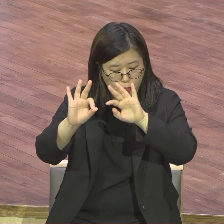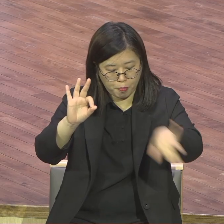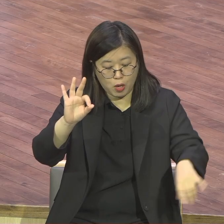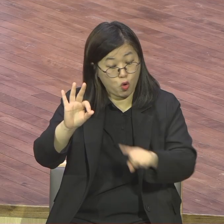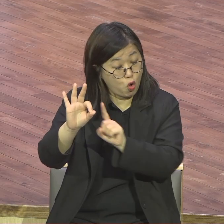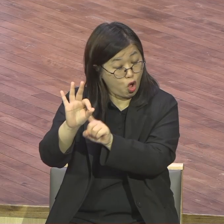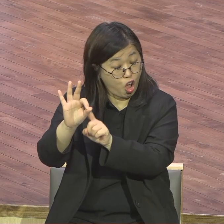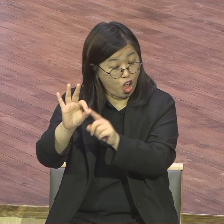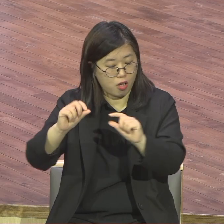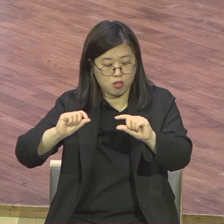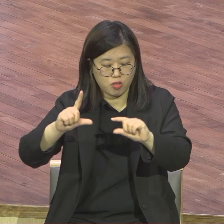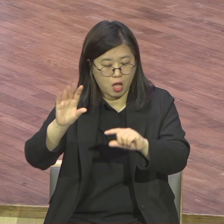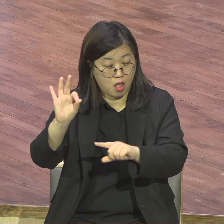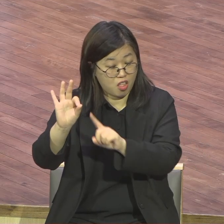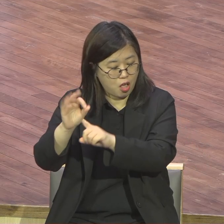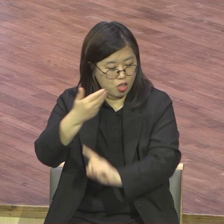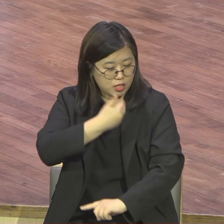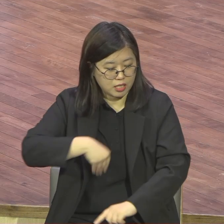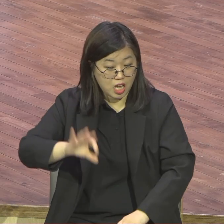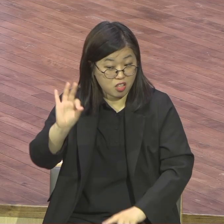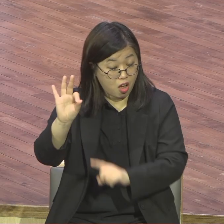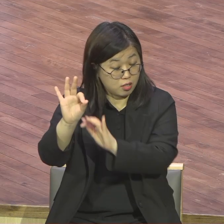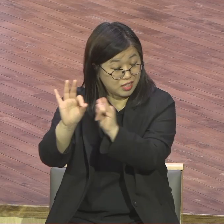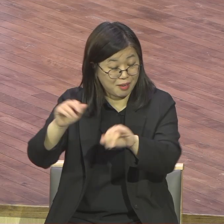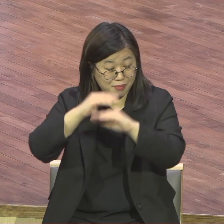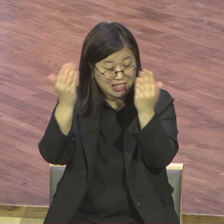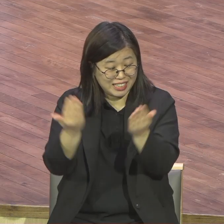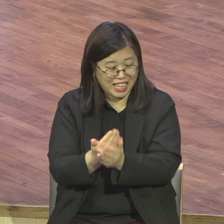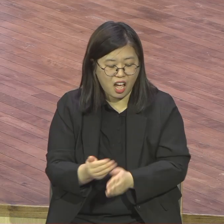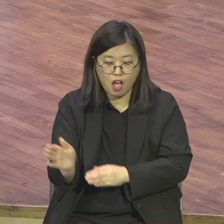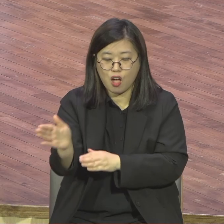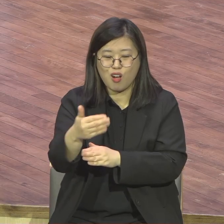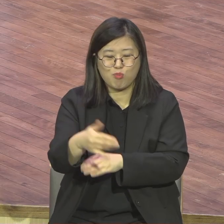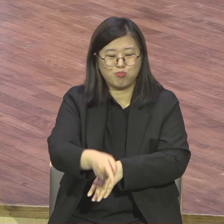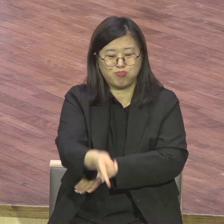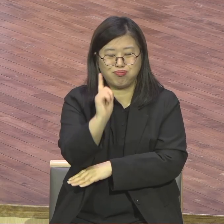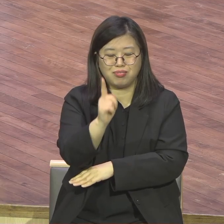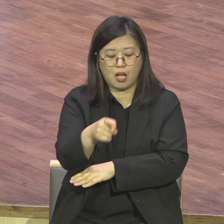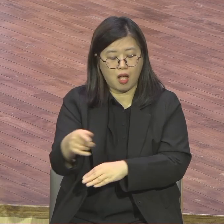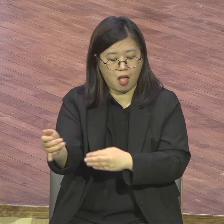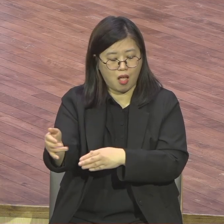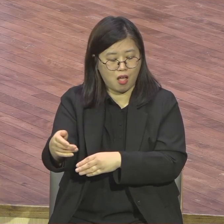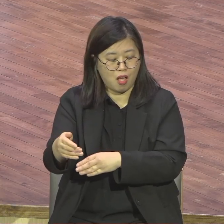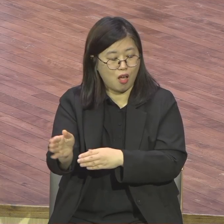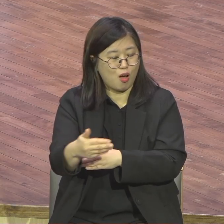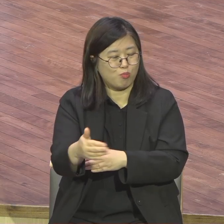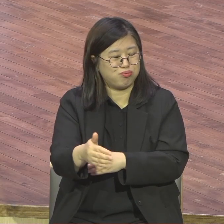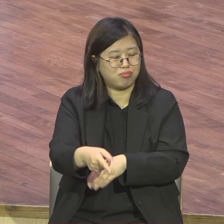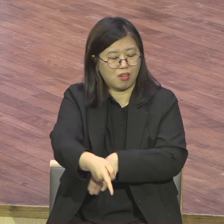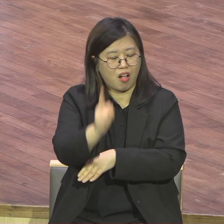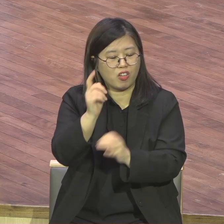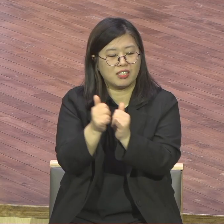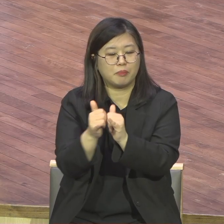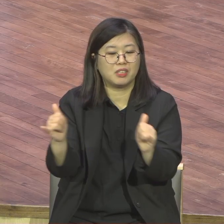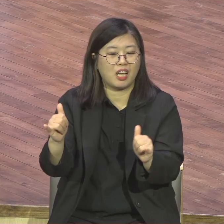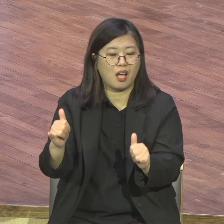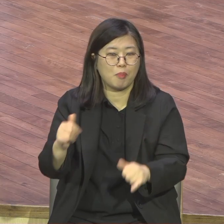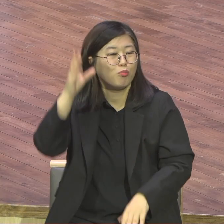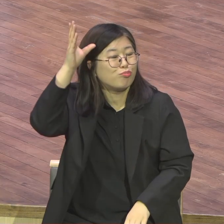그 당시 학자도 있고 그 당시에 다 성공한 사람도 많은데 왜 예수님은 그런 사람 섰냐 4경전 2장